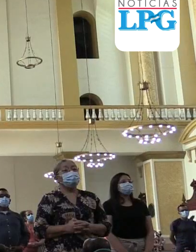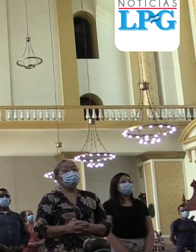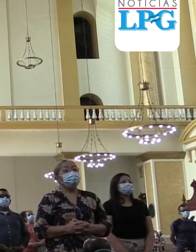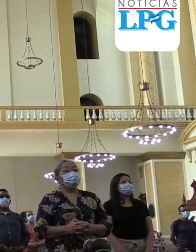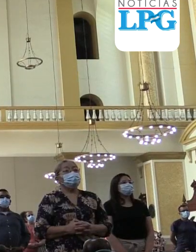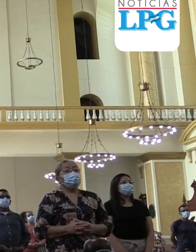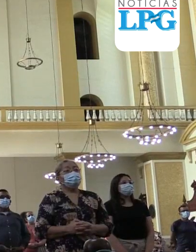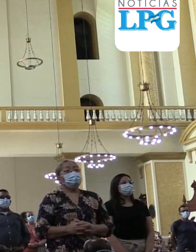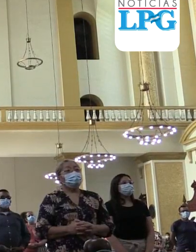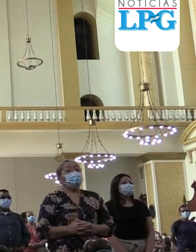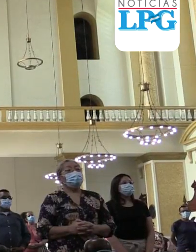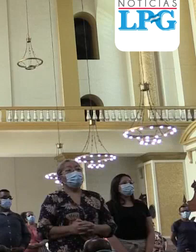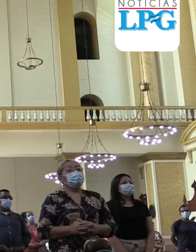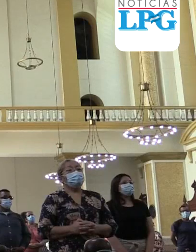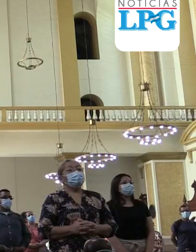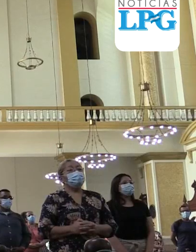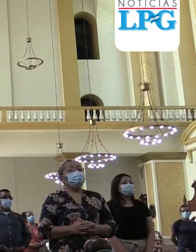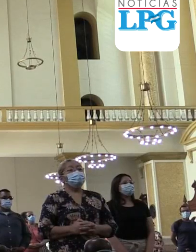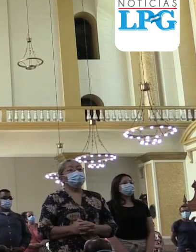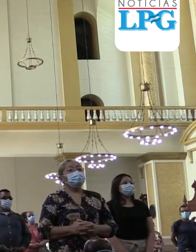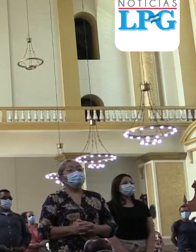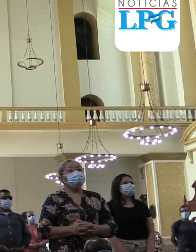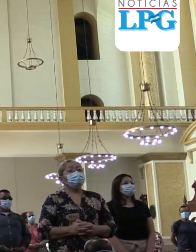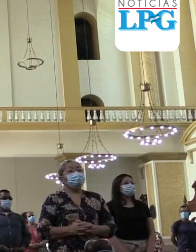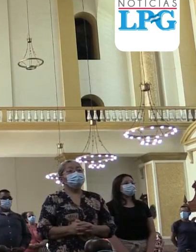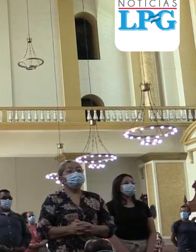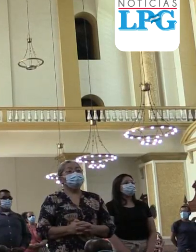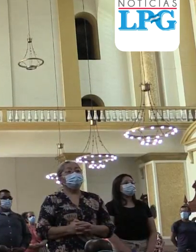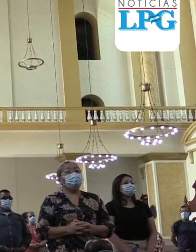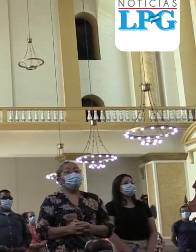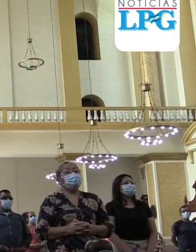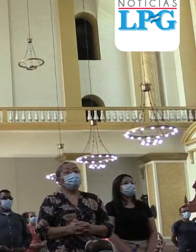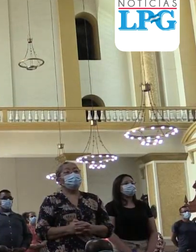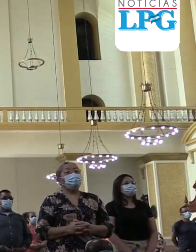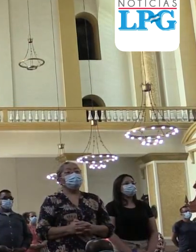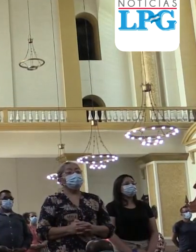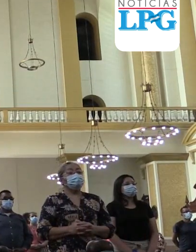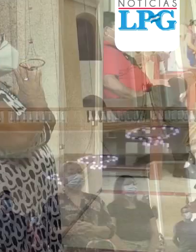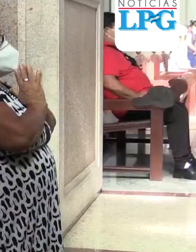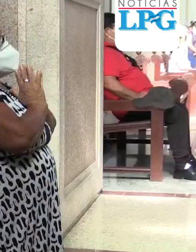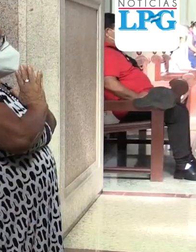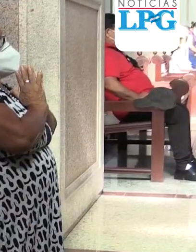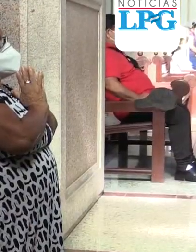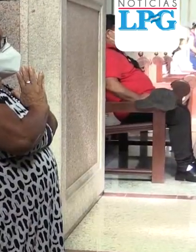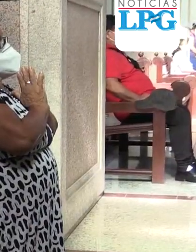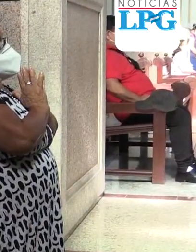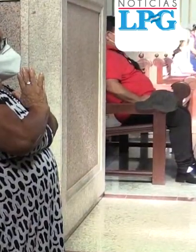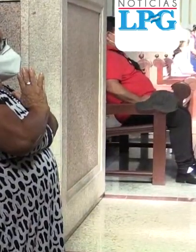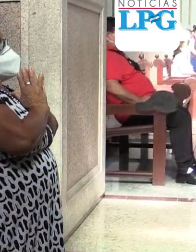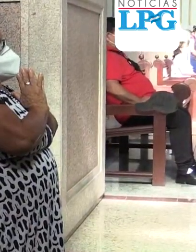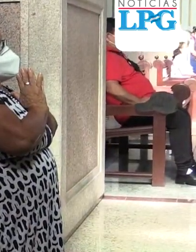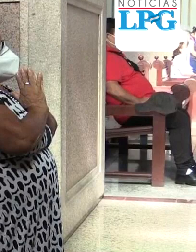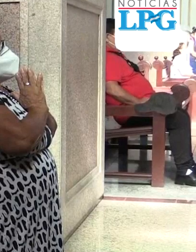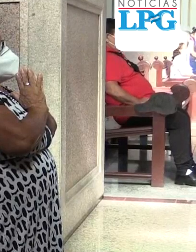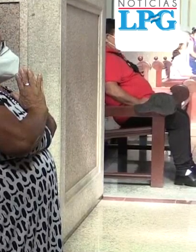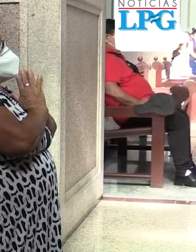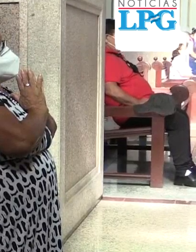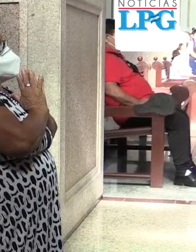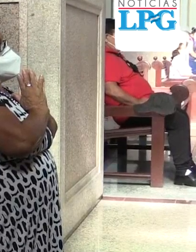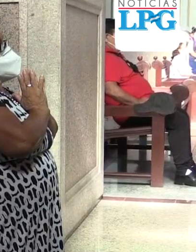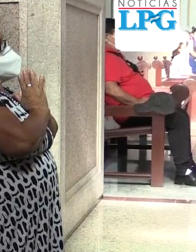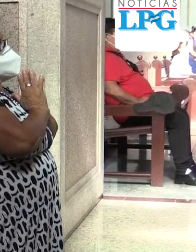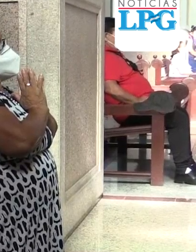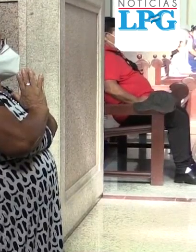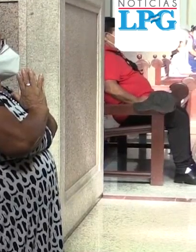Monseñor Escobar Alas dijo en conferencia de prensa que la reapertura de las iglesias a nivel nacional se realizarían bajo protocolo de salud y se abrirán de manera